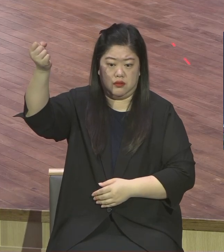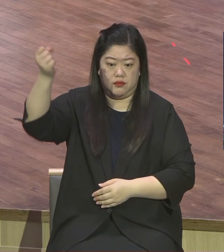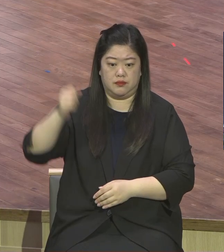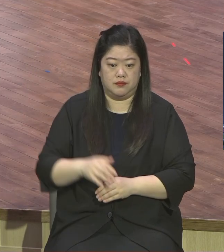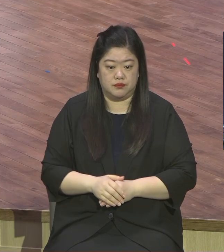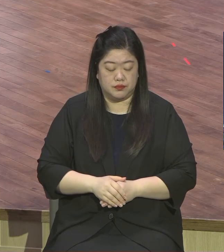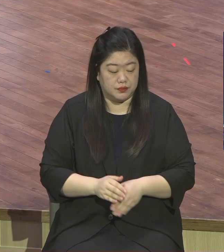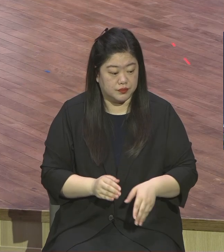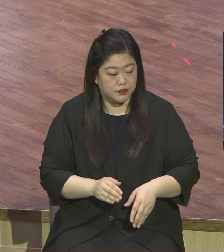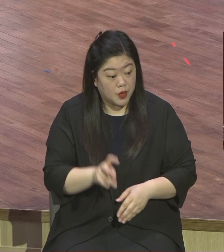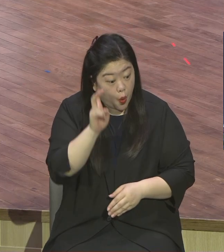삶을 살았다고 말하는데